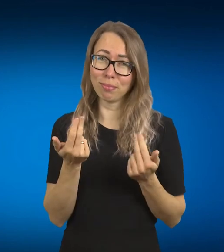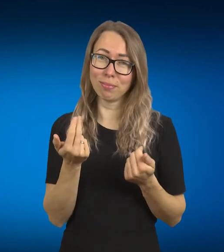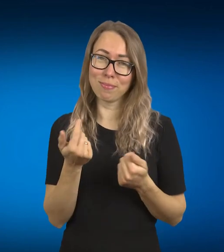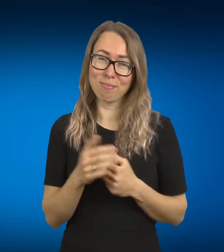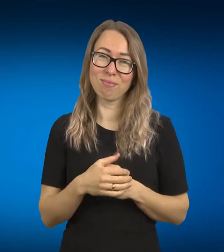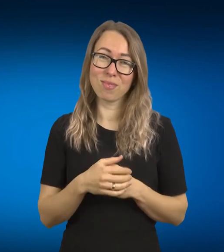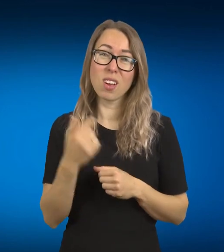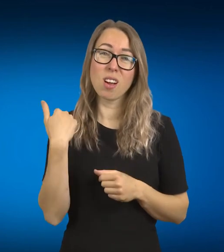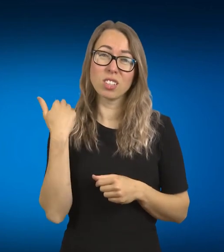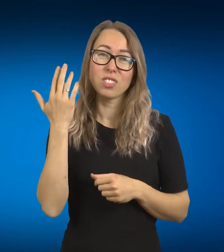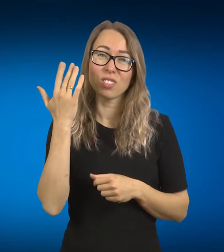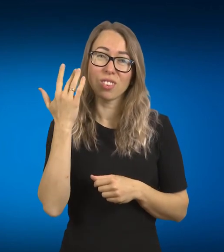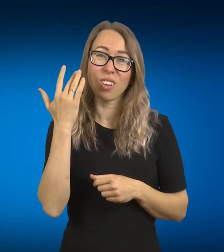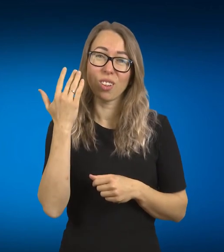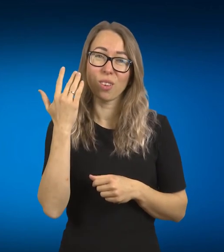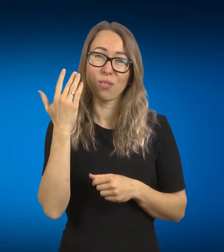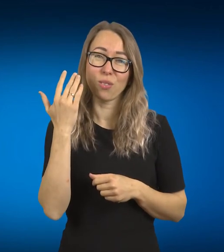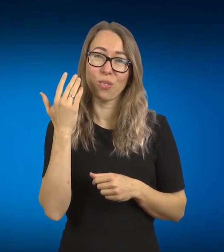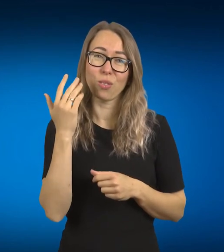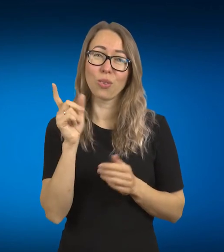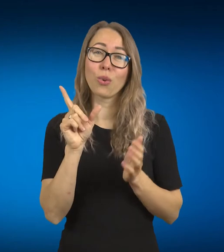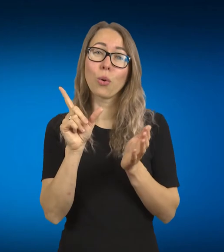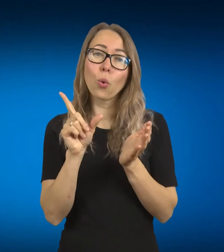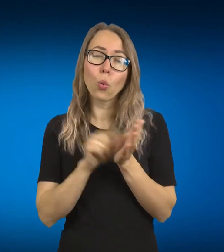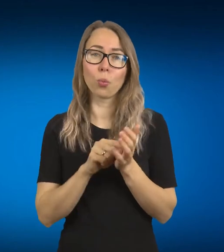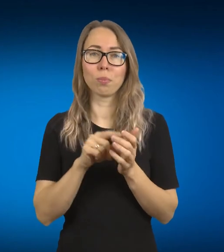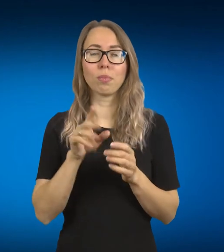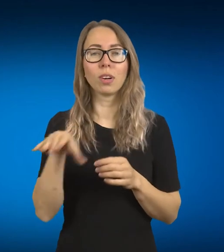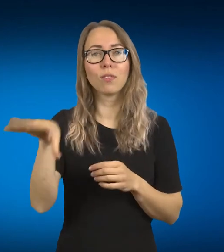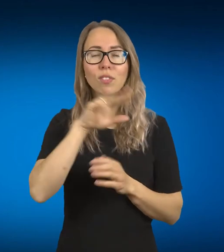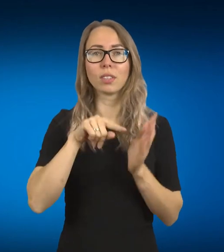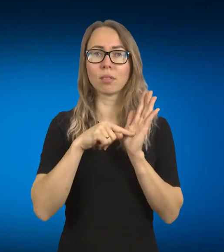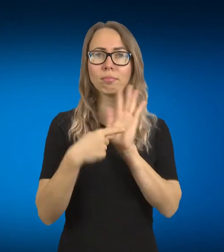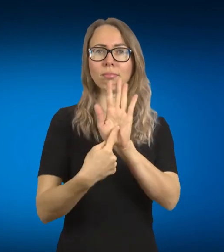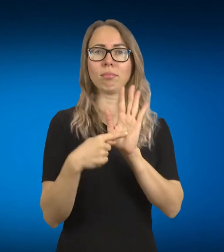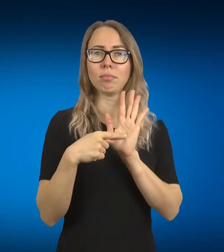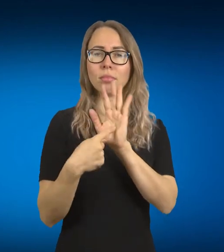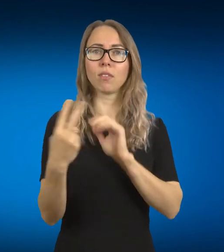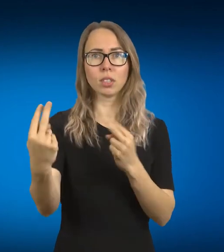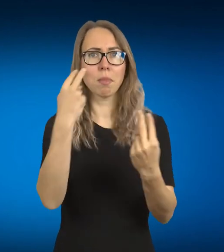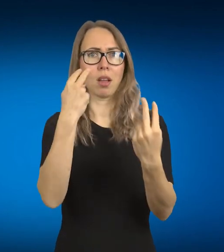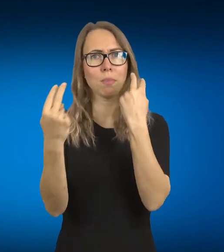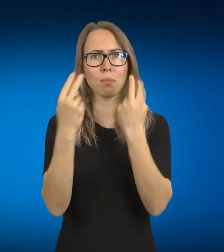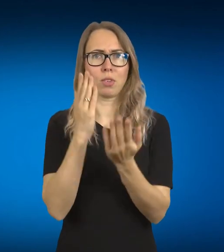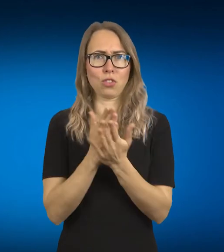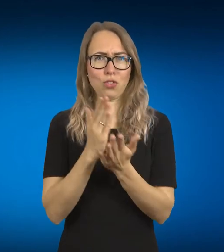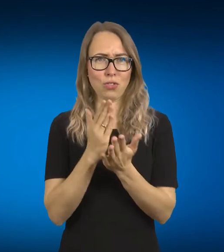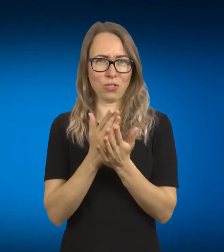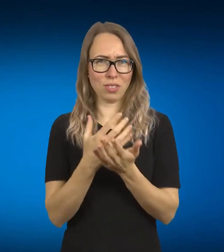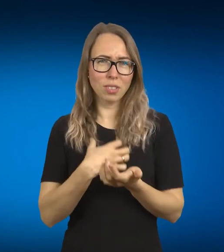priminti apie save, gal drąsiau kai kuriuose vietose, bet nėra taip, kad mes stovėm